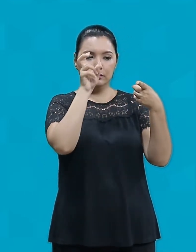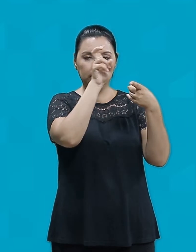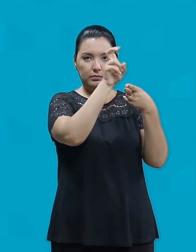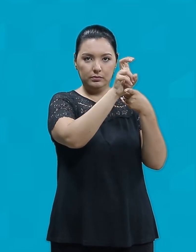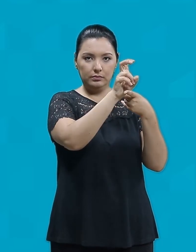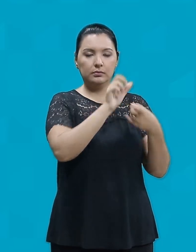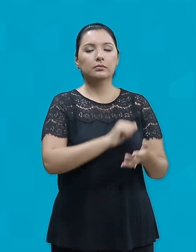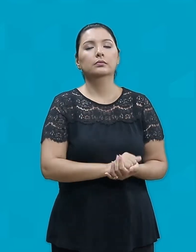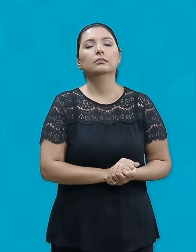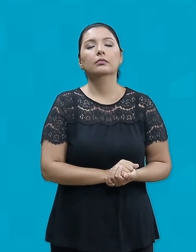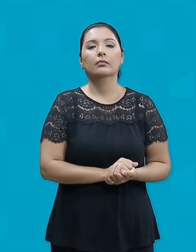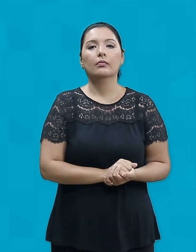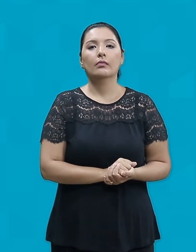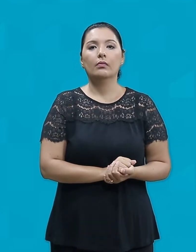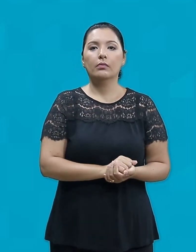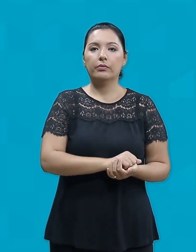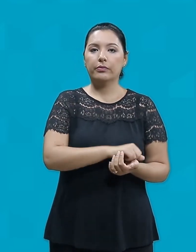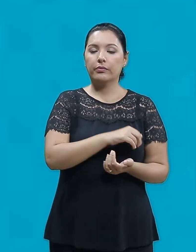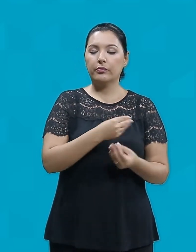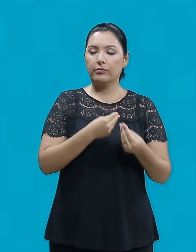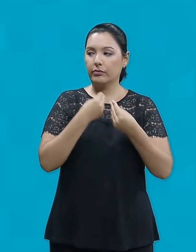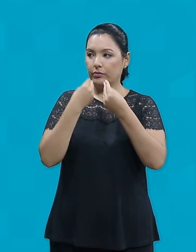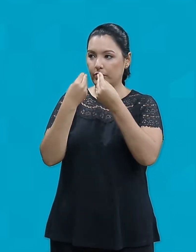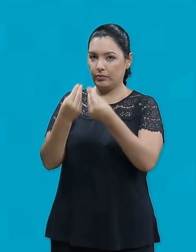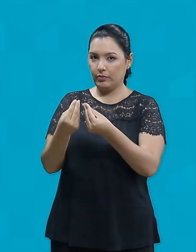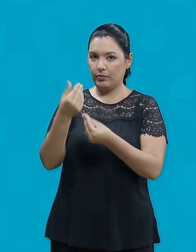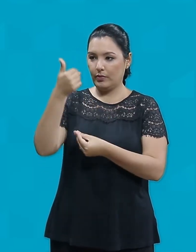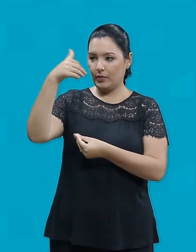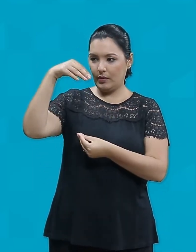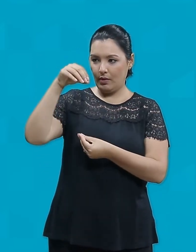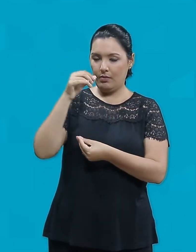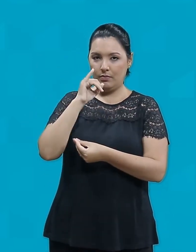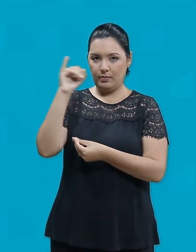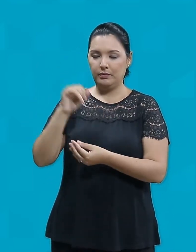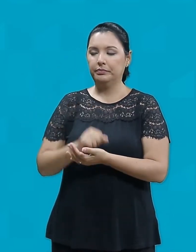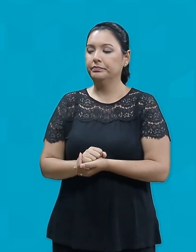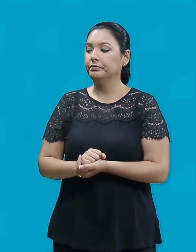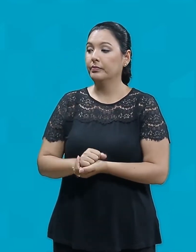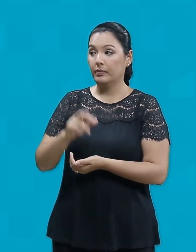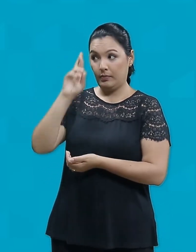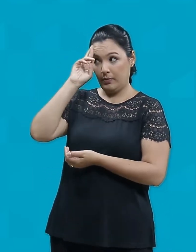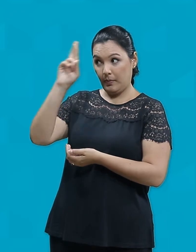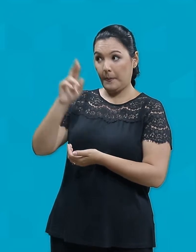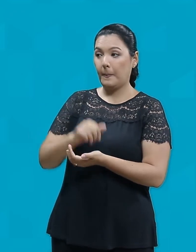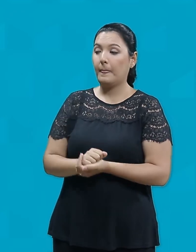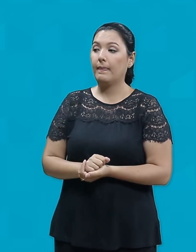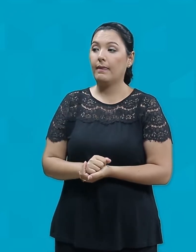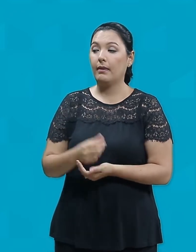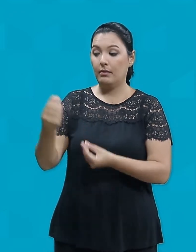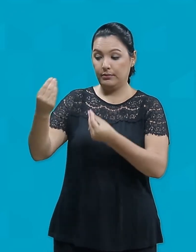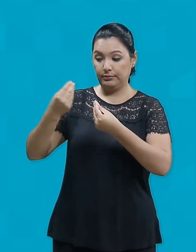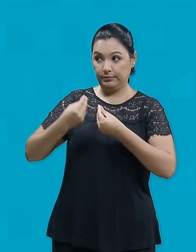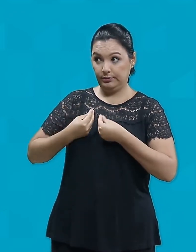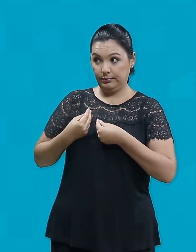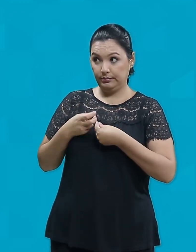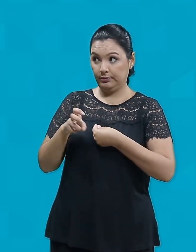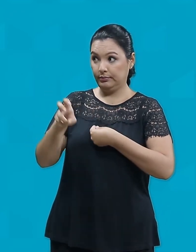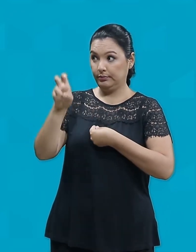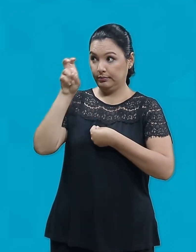cinco talentos entregou-lhe mais cinco dizendo Senhor, tu me entregaste cinco talentos,